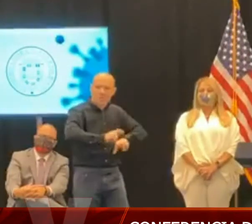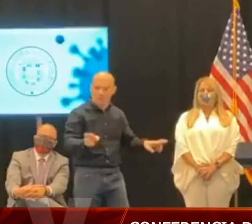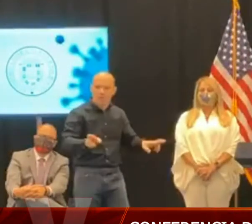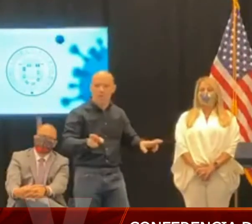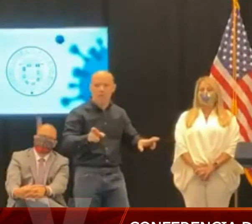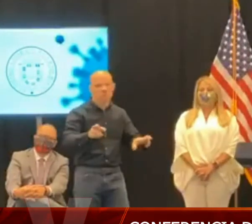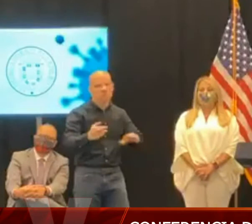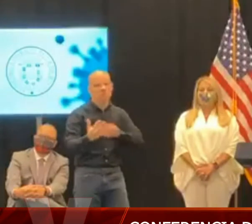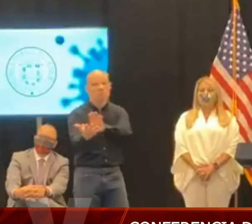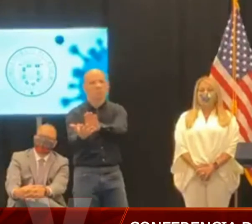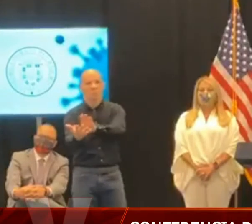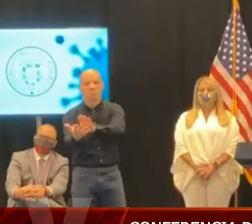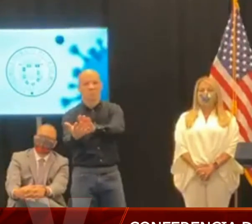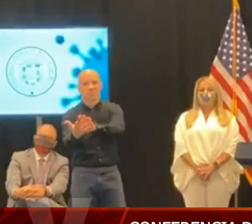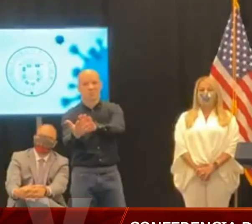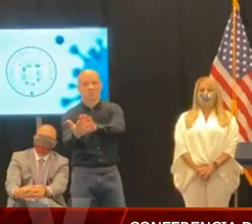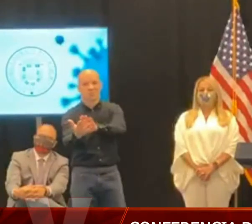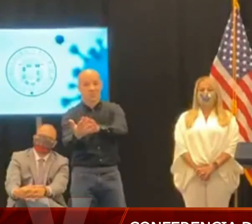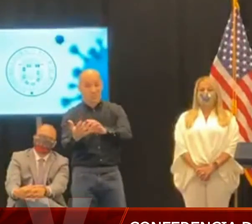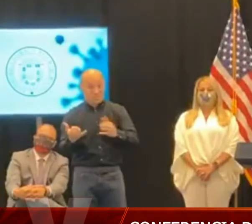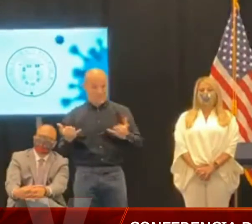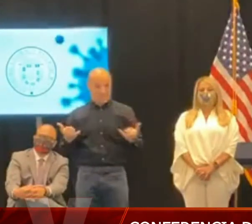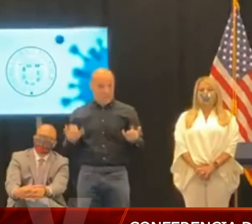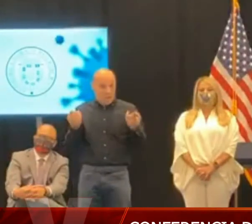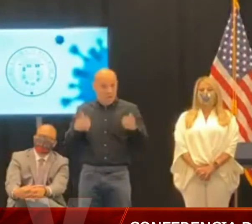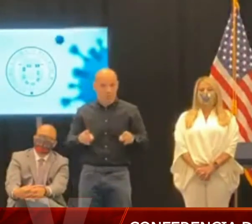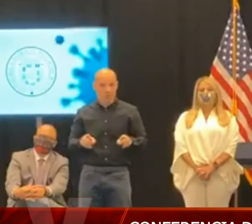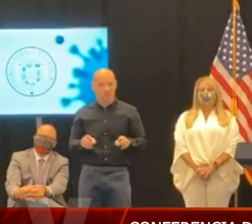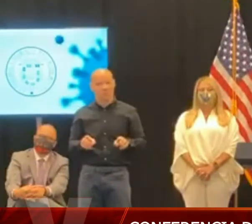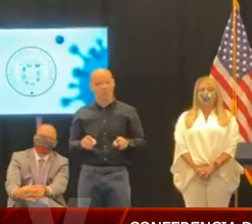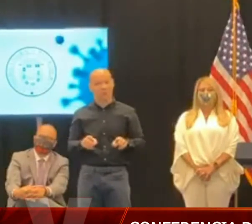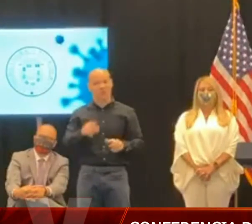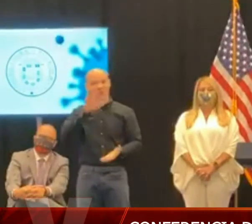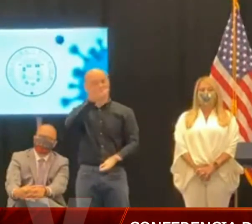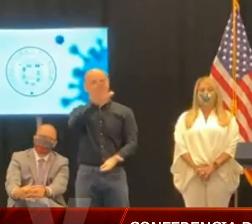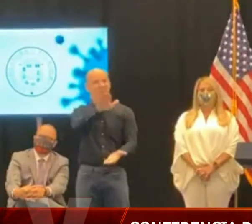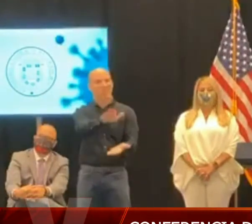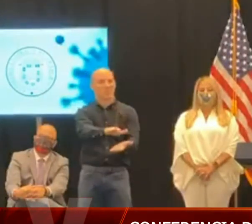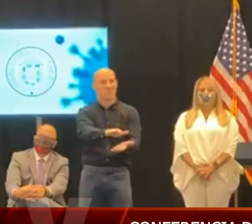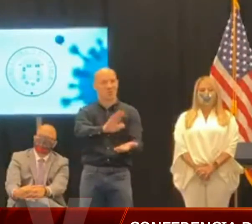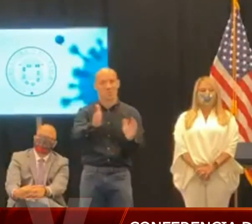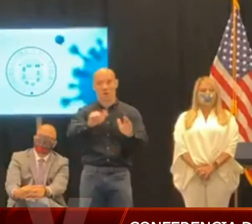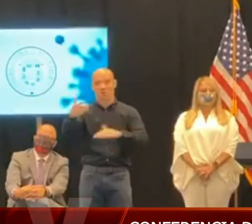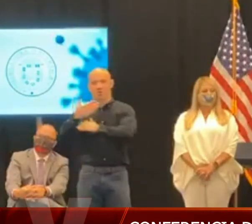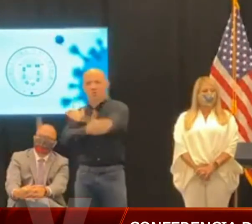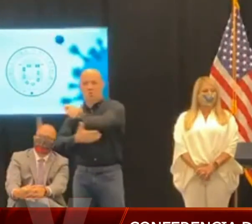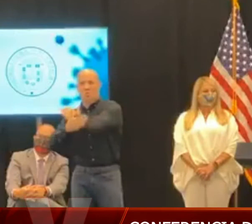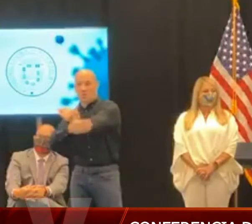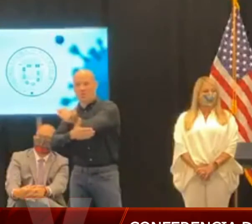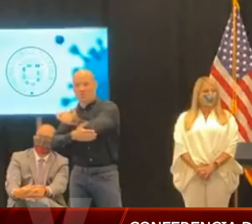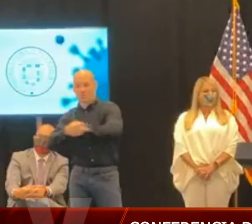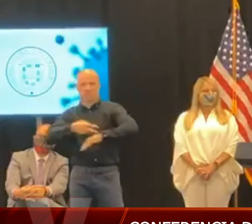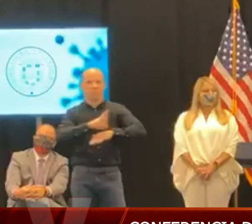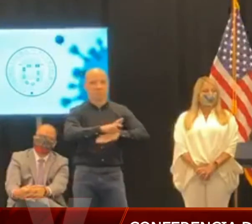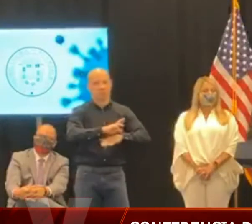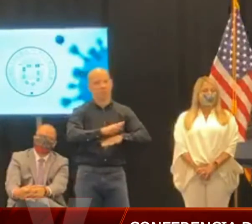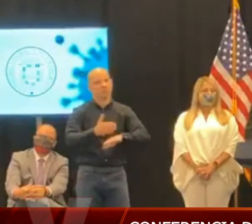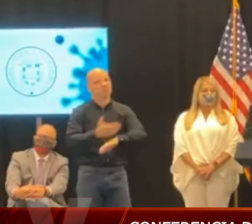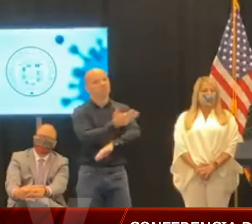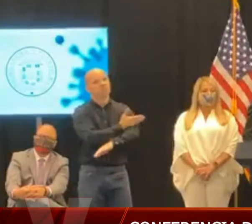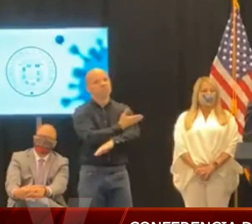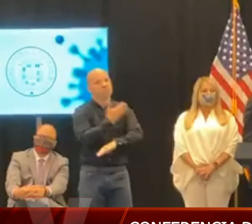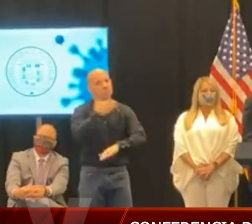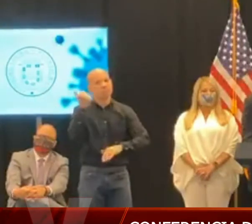Gracias a la combinación de todos estos factores, actualmente podemos con seguridad pasarle el batón